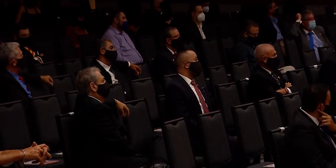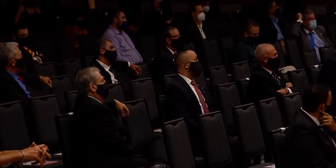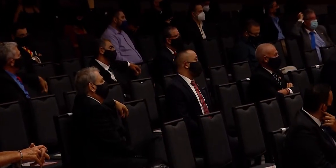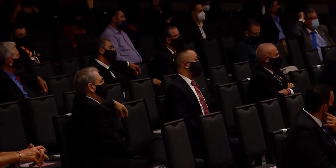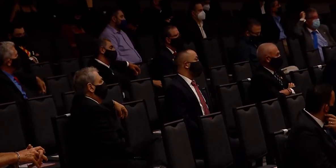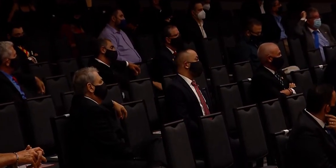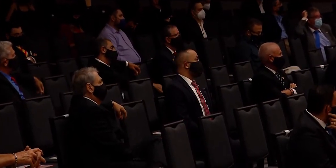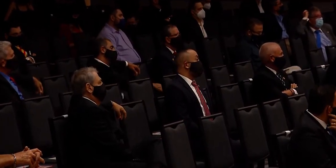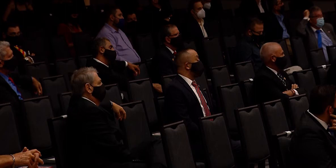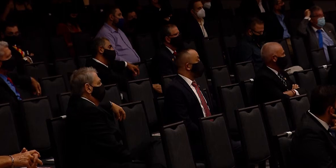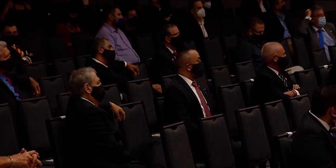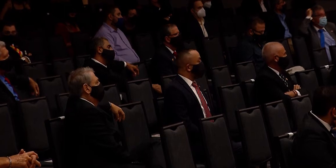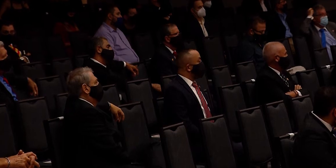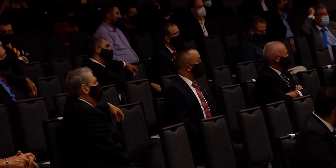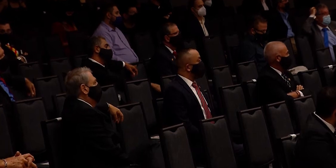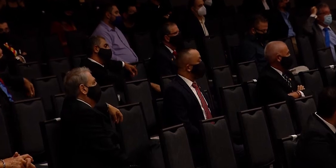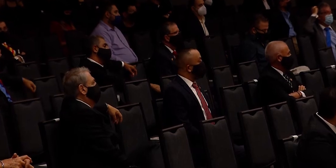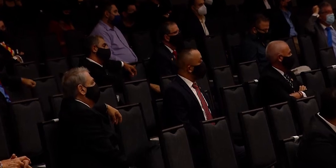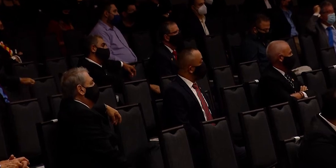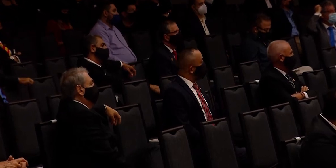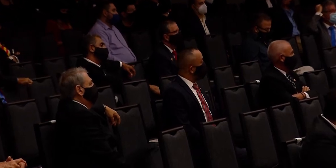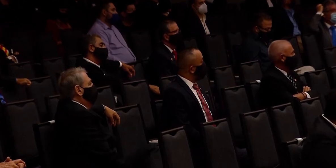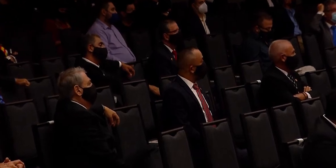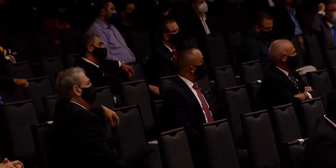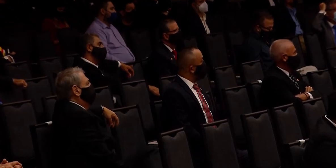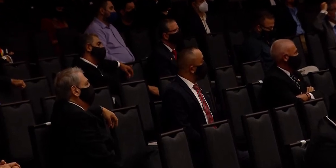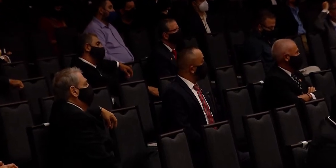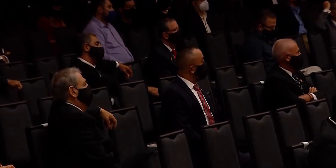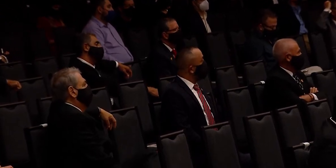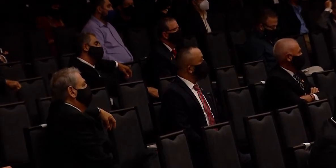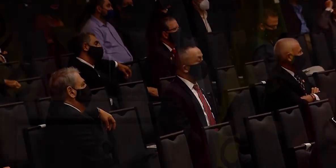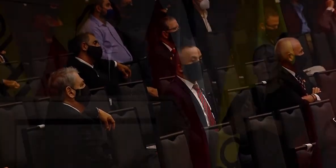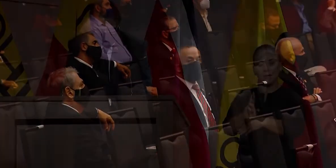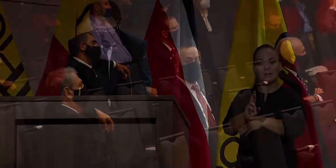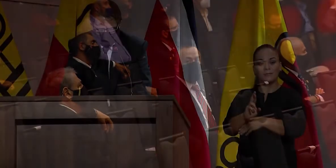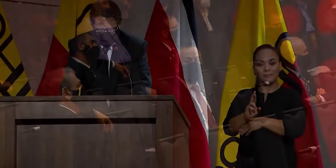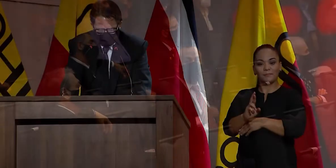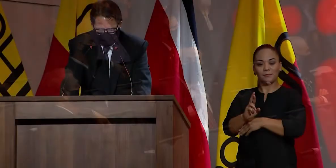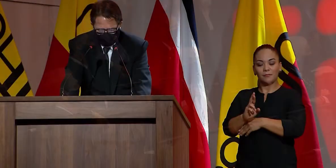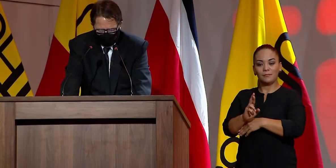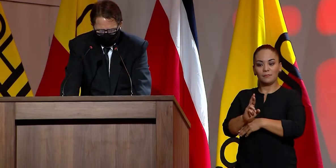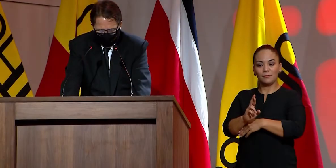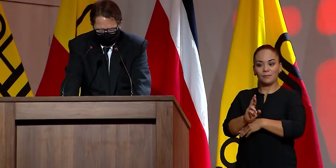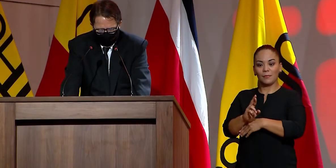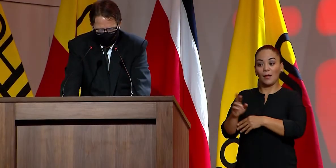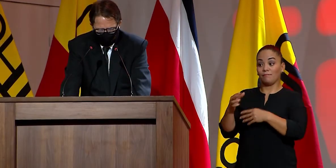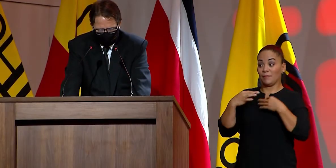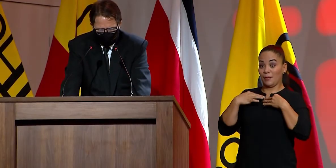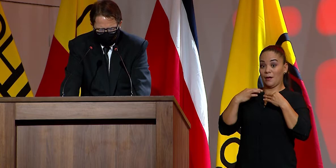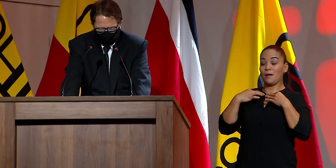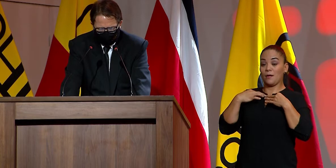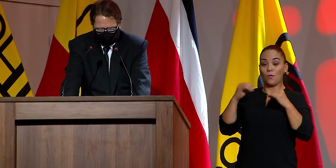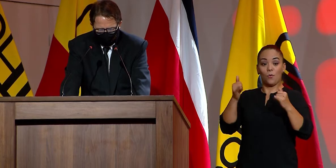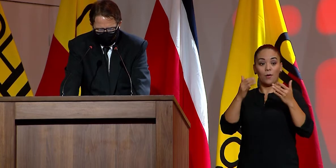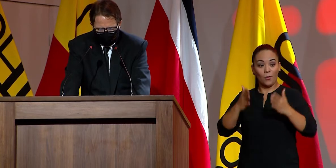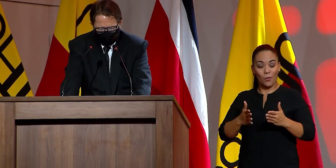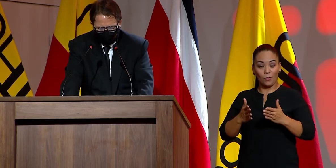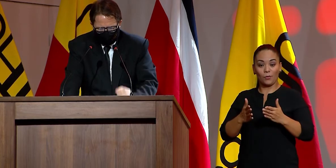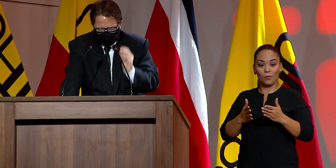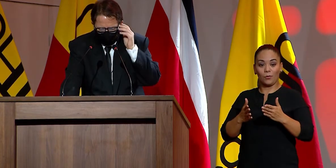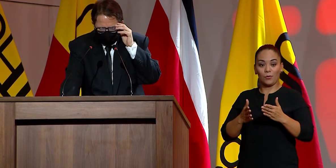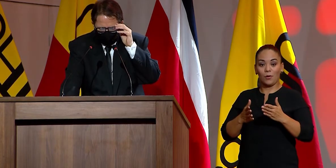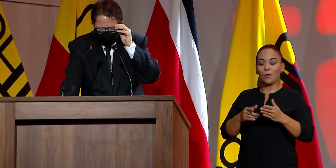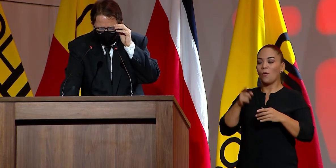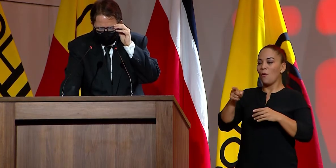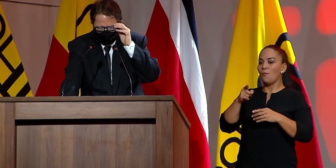Árbitros. También es el primer equipo de Costa Rica que retira la camiseta de un jugador, como se decidió con el célebre